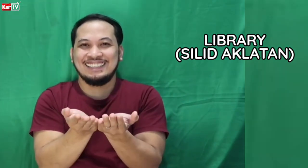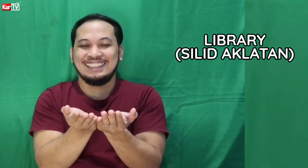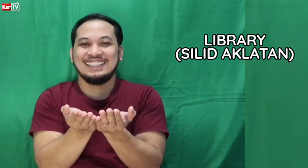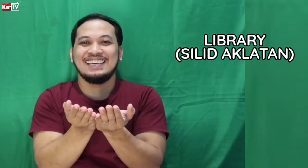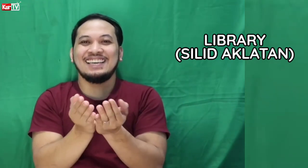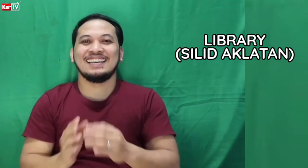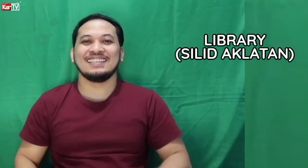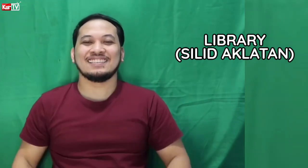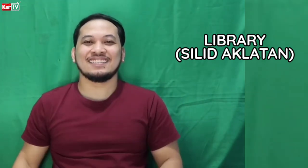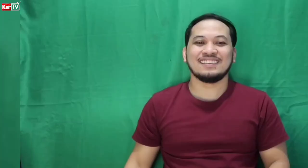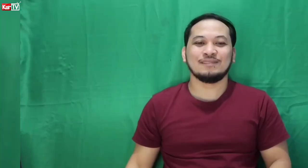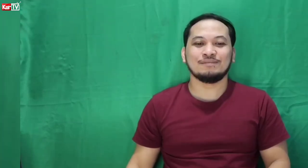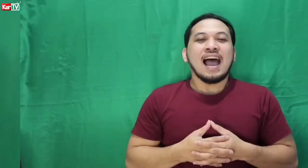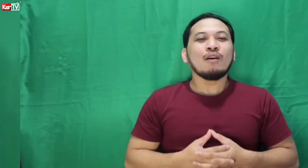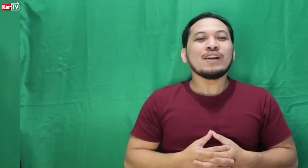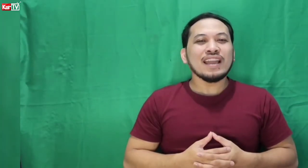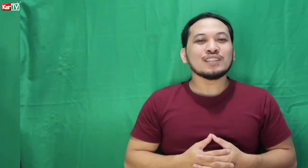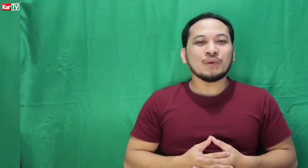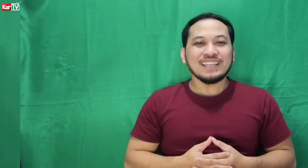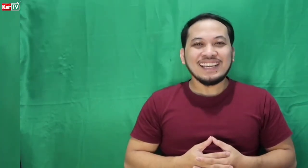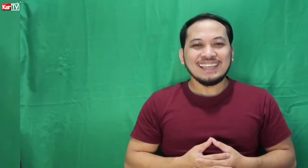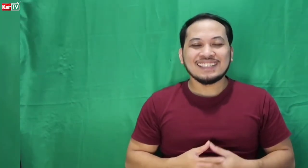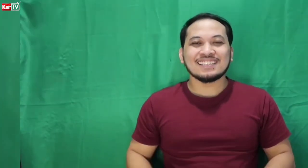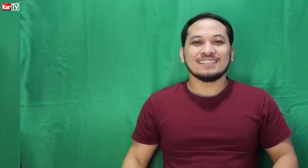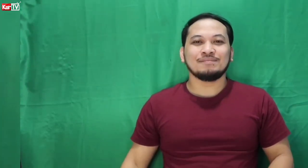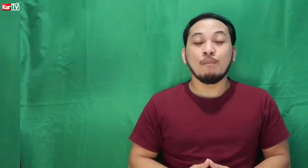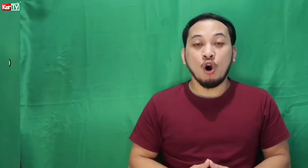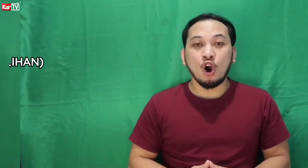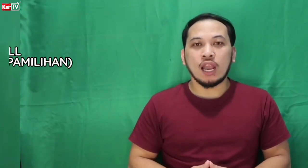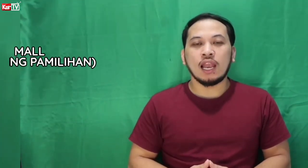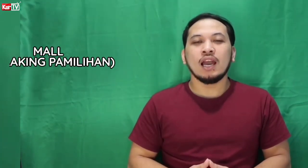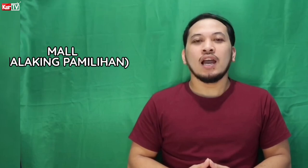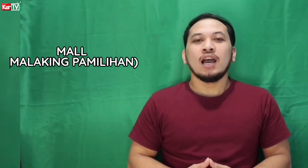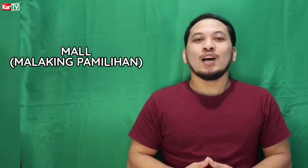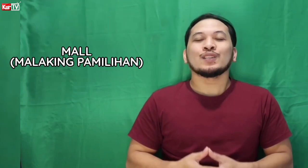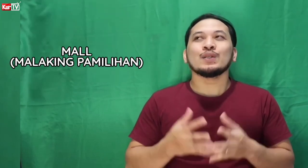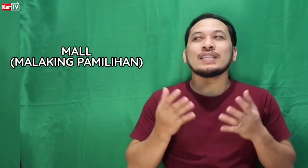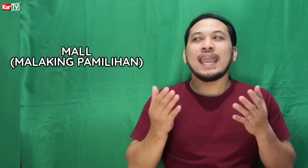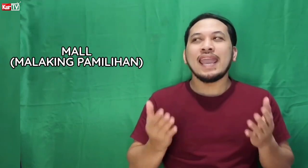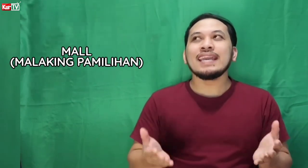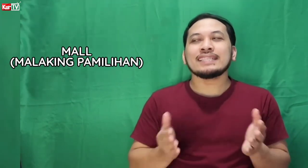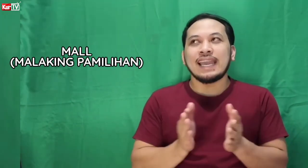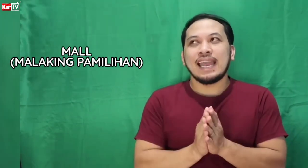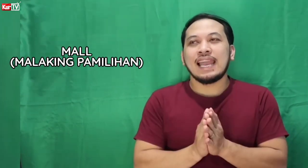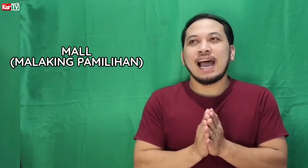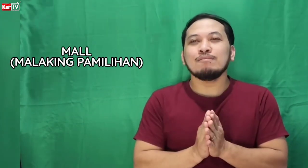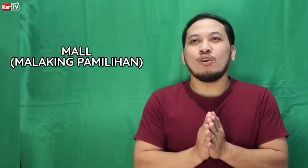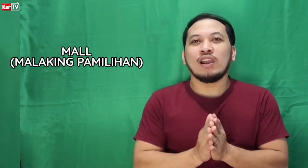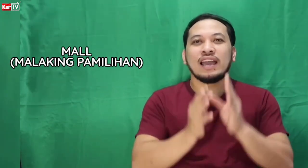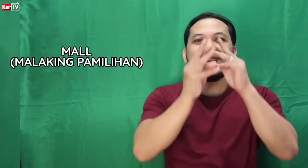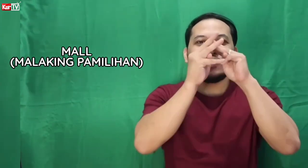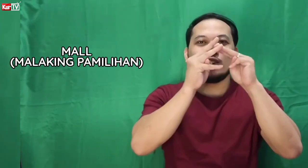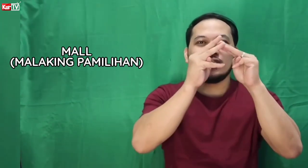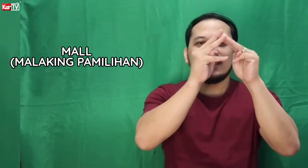Yes. Our next word is mall. mall. So, sa ASL, ang mall ay ganun.